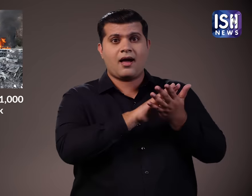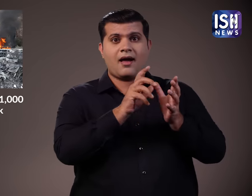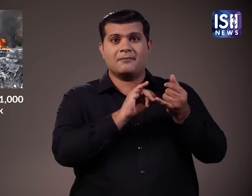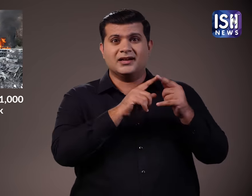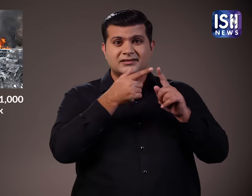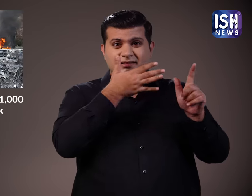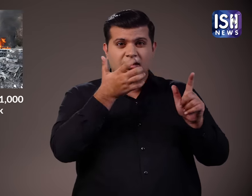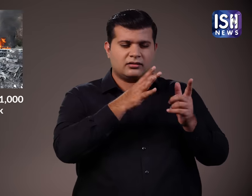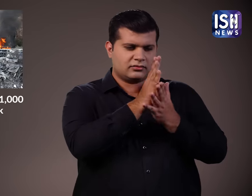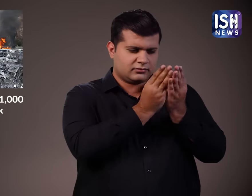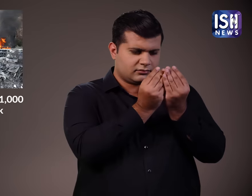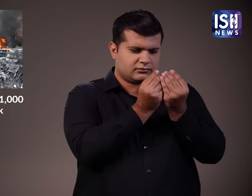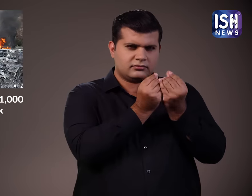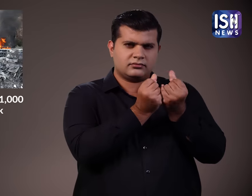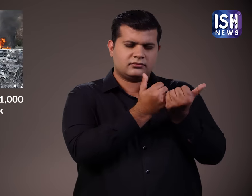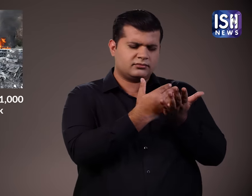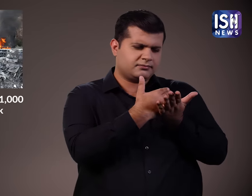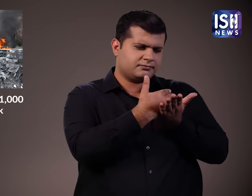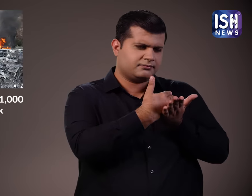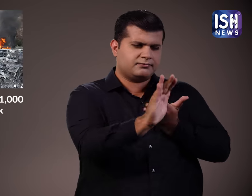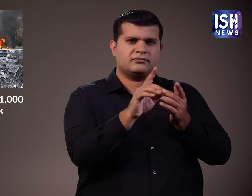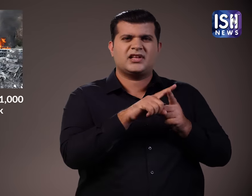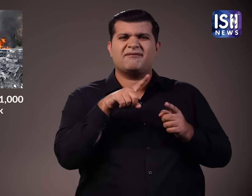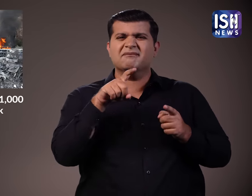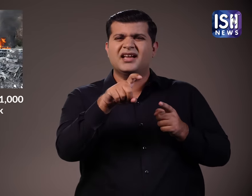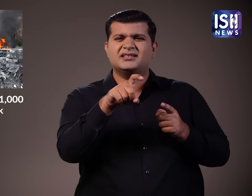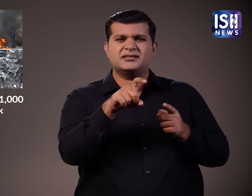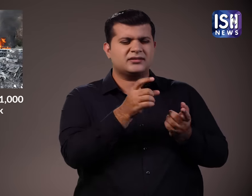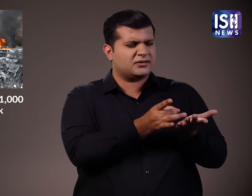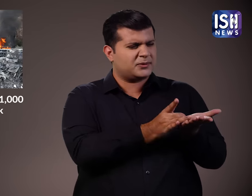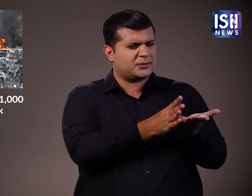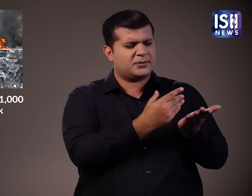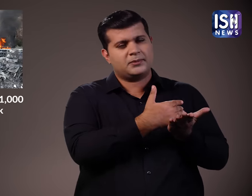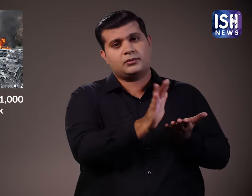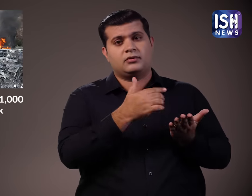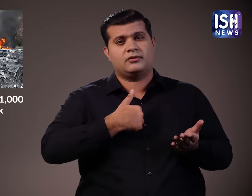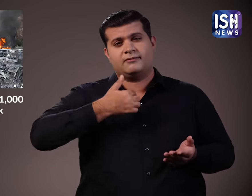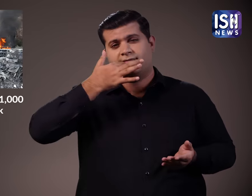हमास को उसके दुखत अंध तक नश्ट करने के लिए हम अपनी पूरी ताकत लगा देंगे